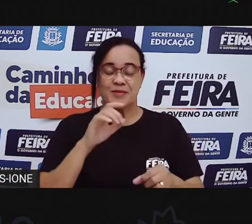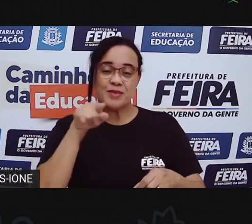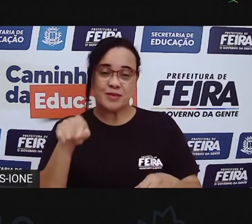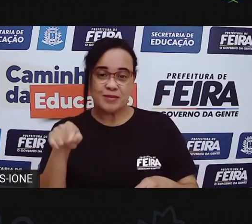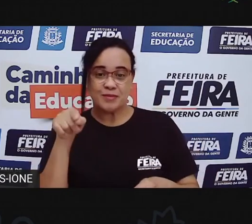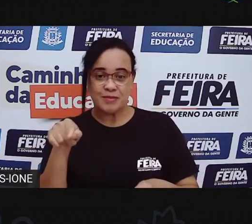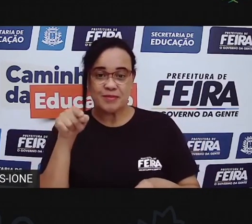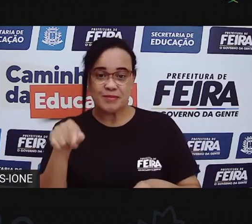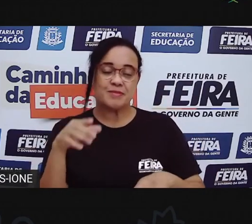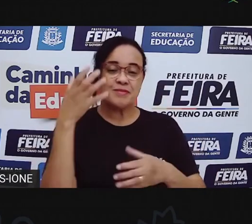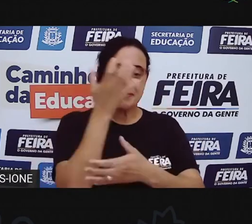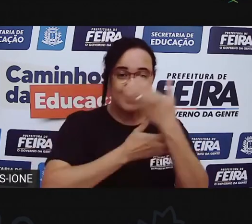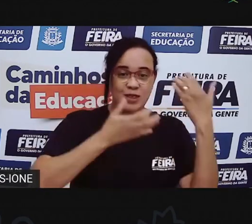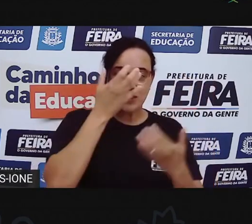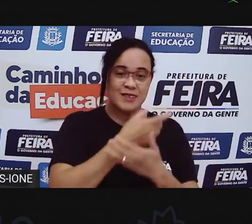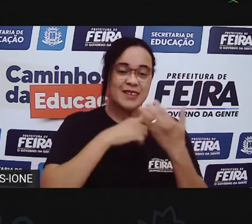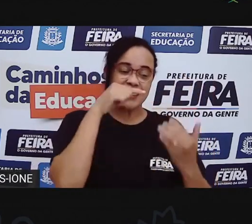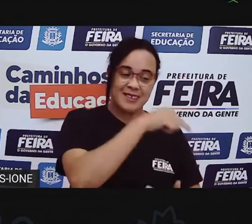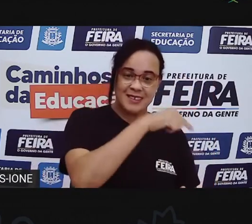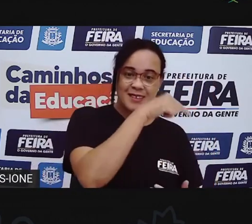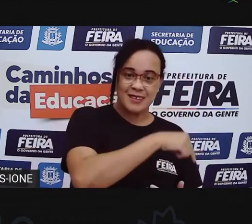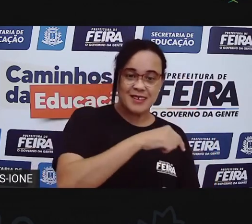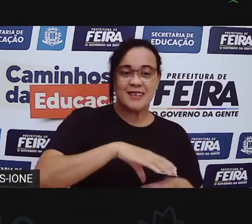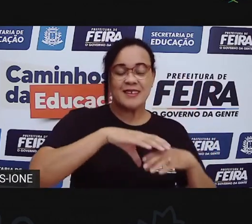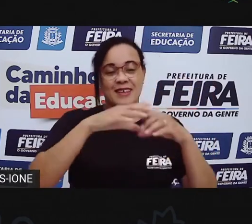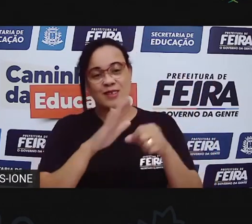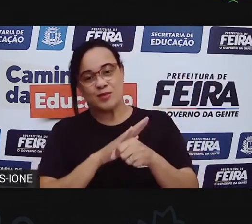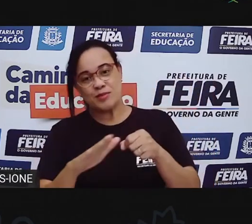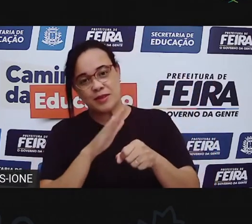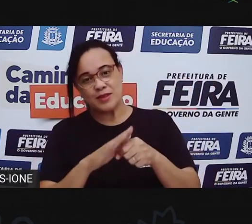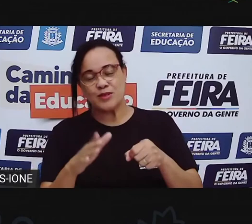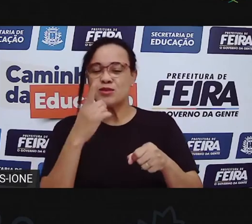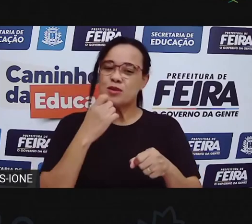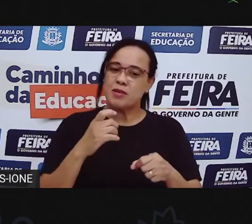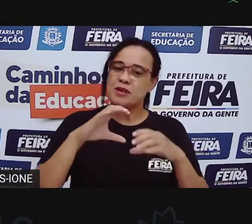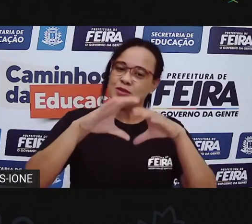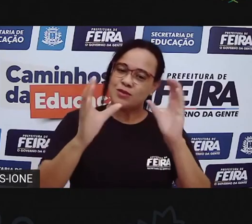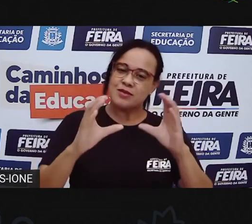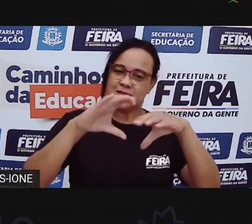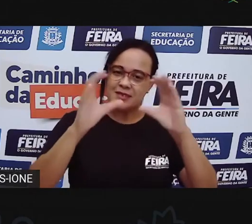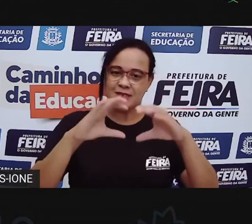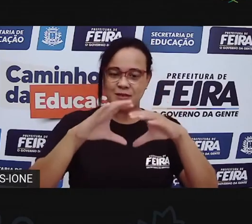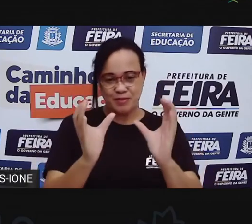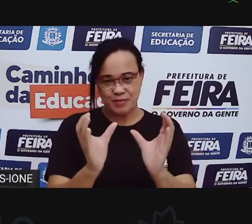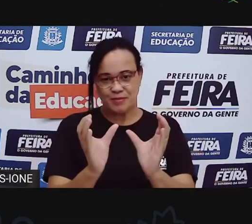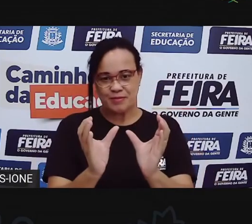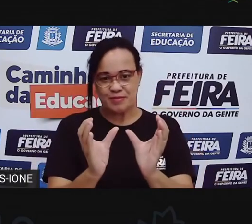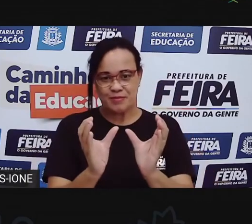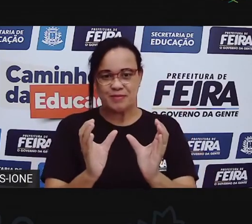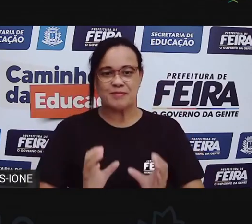Eu canto lá. Eu canto aqui. Caqui, tomate, o tomate, o caqui.